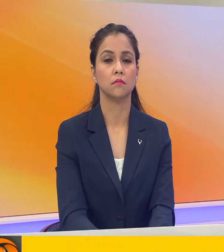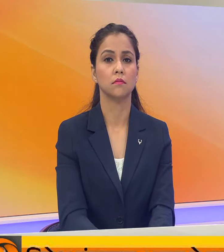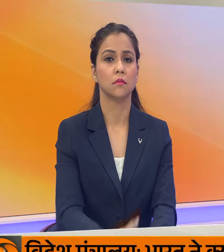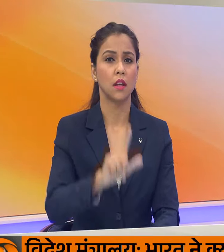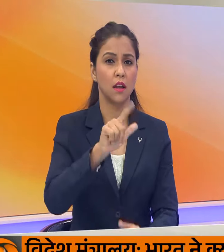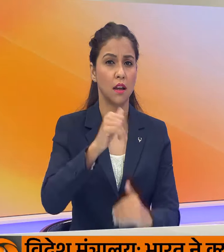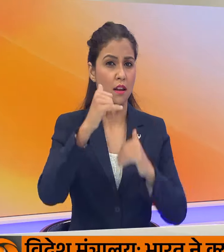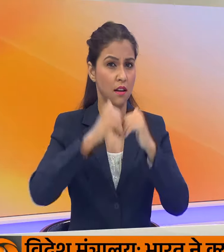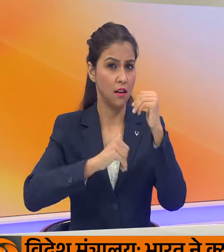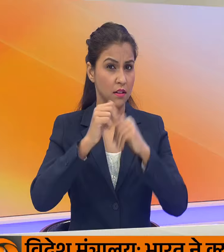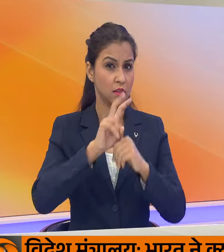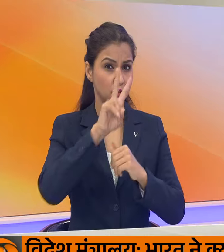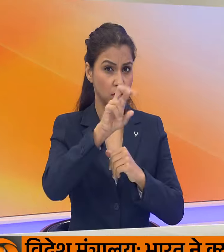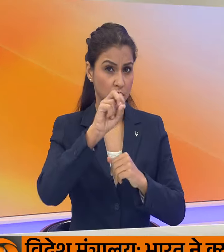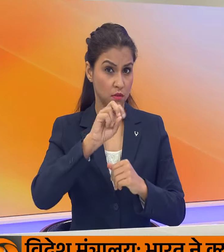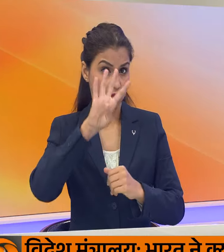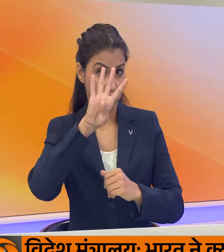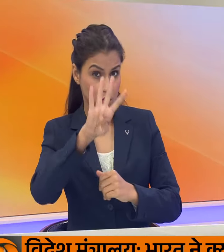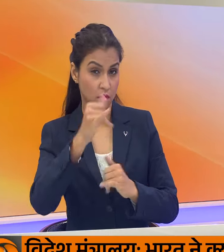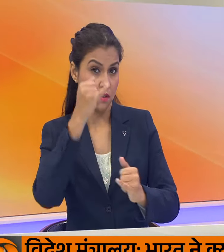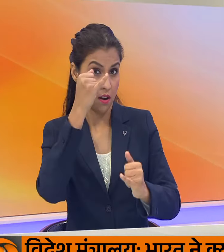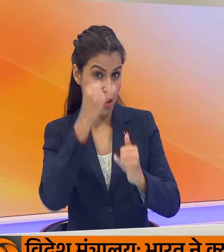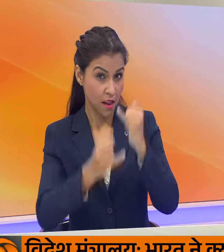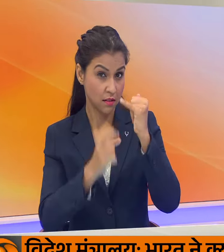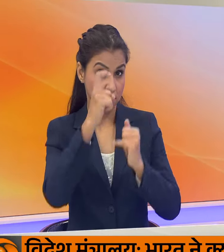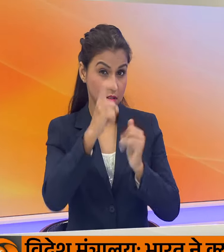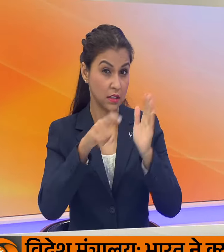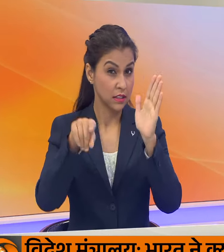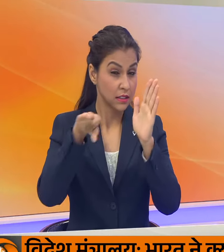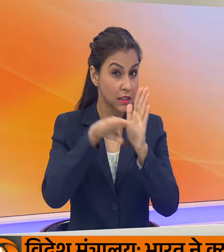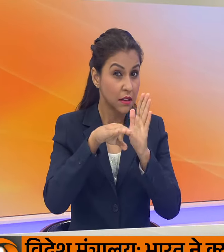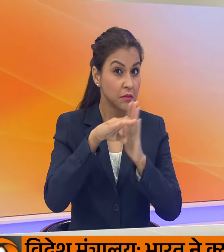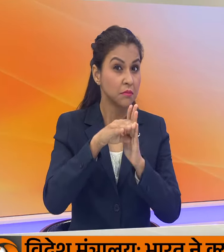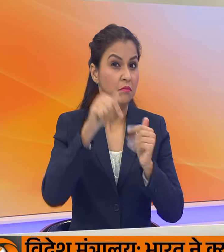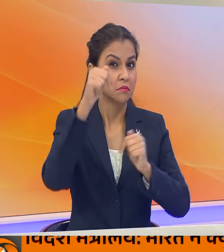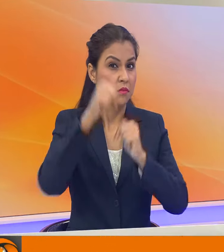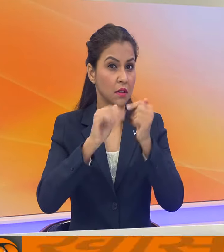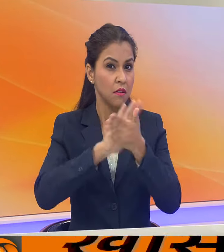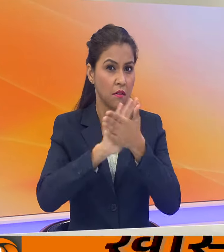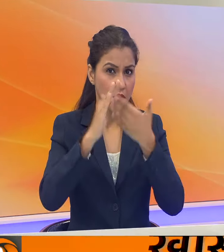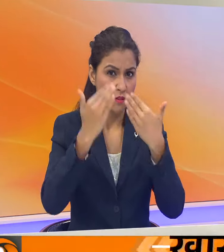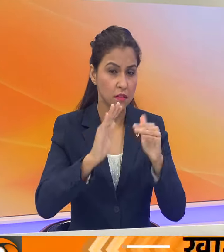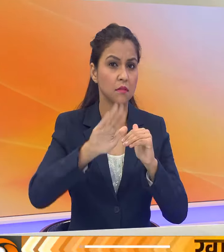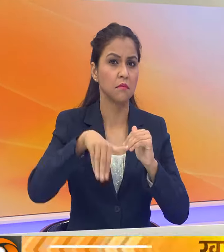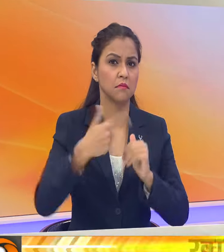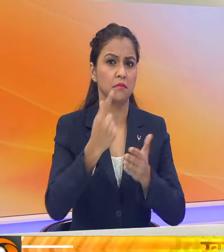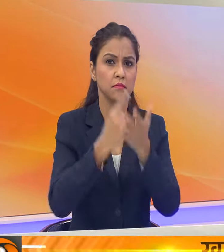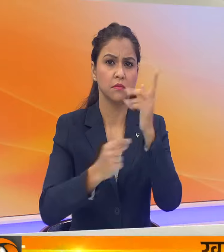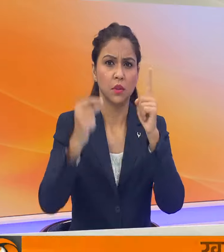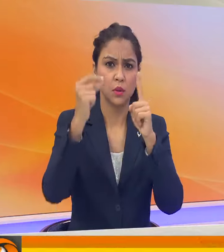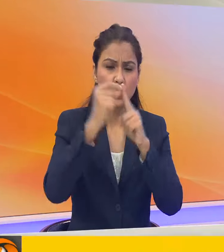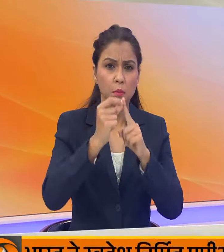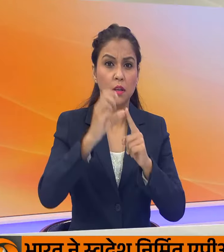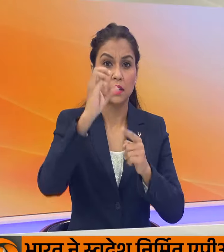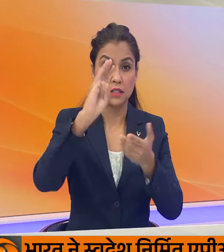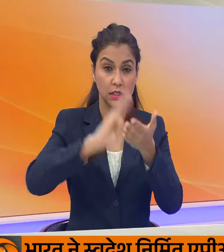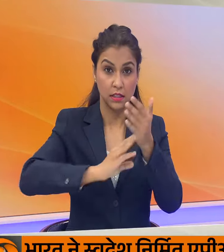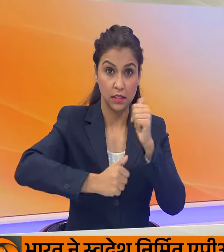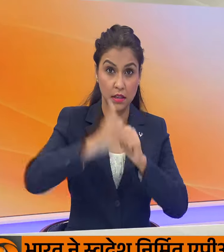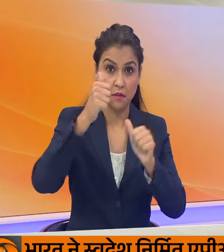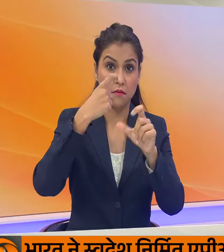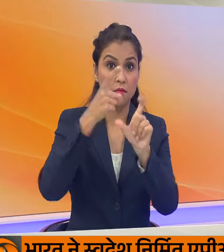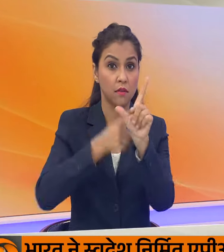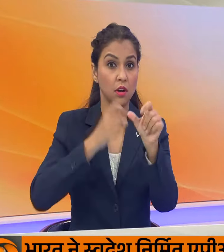लोगसभा चुनाओ दो हजार चौबीज के अन्तिम और साथवे चरण के मतदान की समापती के बाद यूपी के मुखे मंत्री योगी